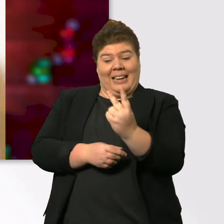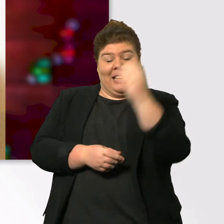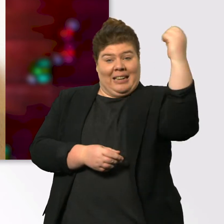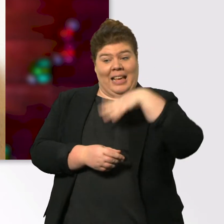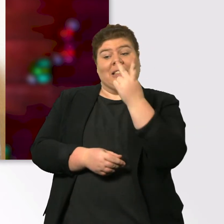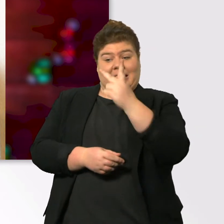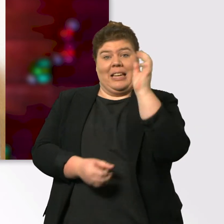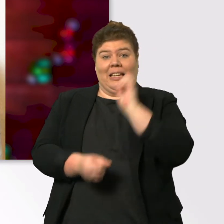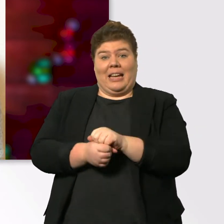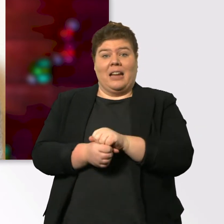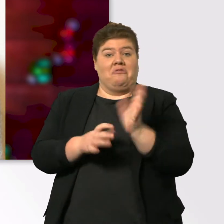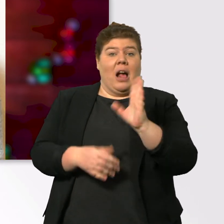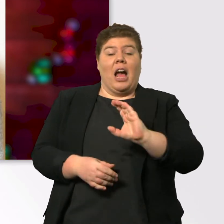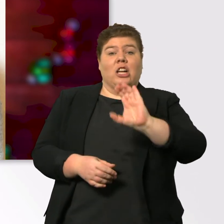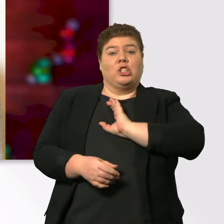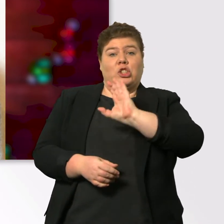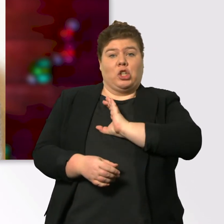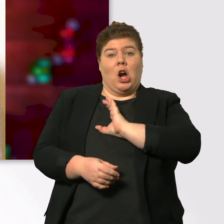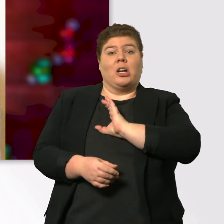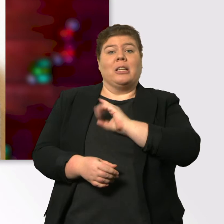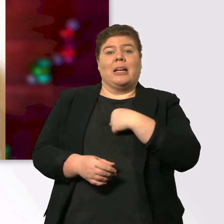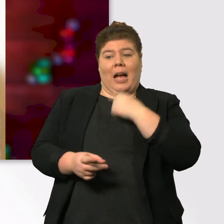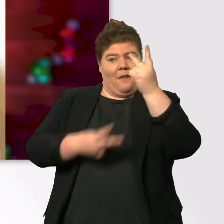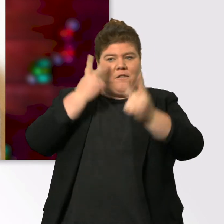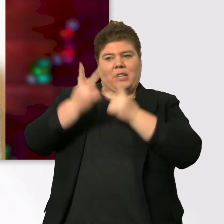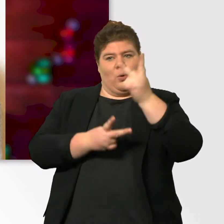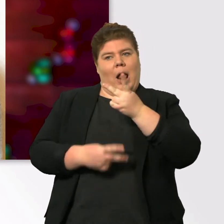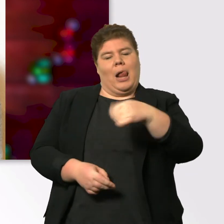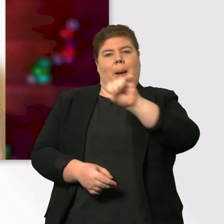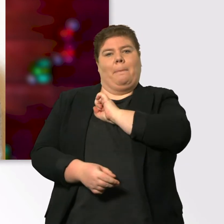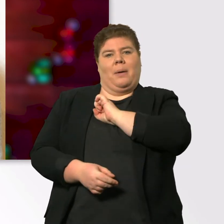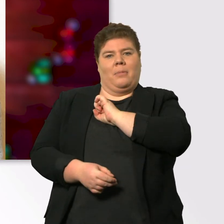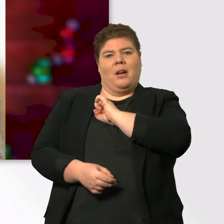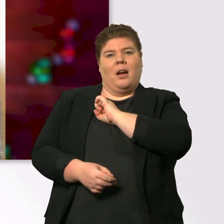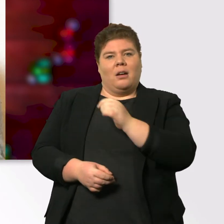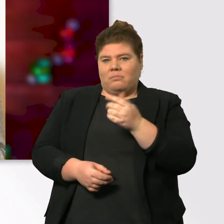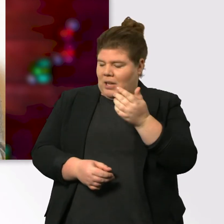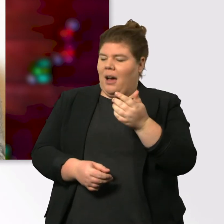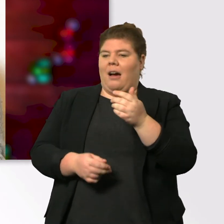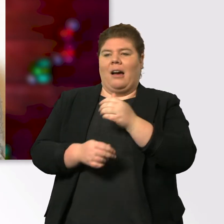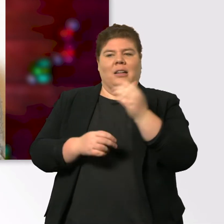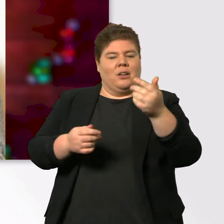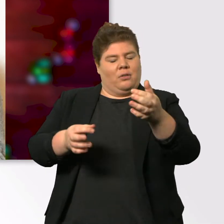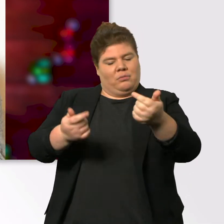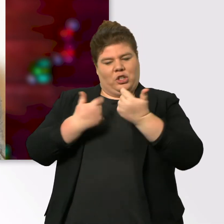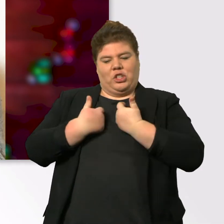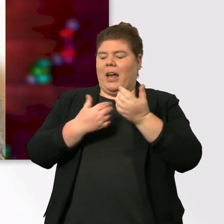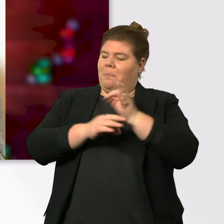wir haben sogar die Chance, dass ich da wirklich visuell auch was von habe. Also, es ist wirklich das perfekte Geschenk für mich. Danke, danke, danke,